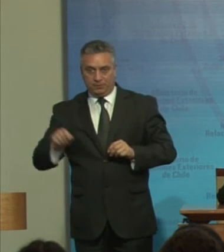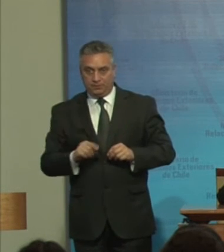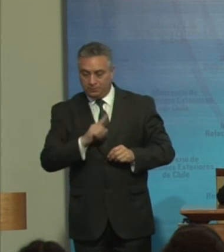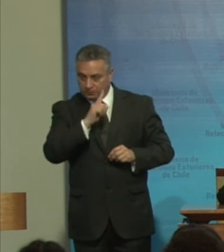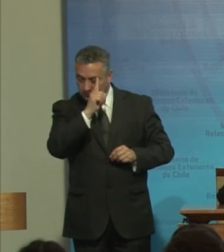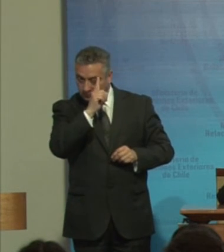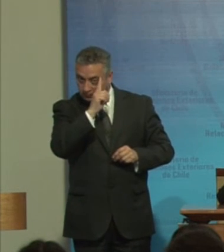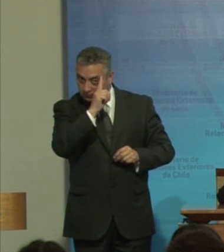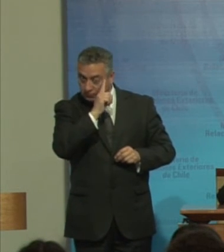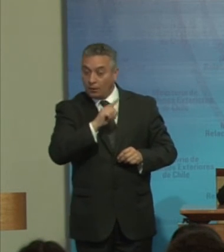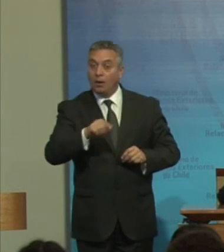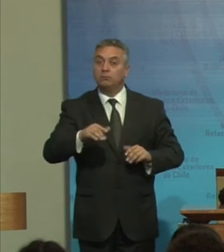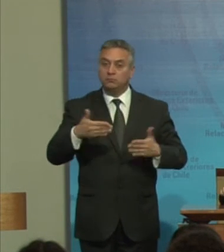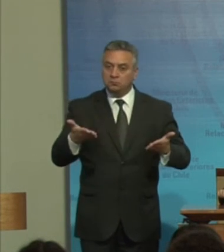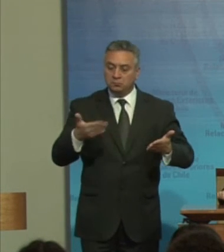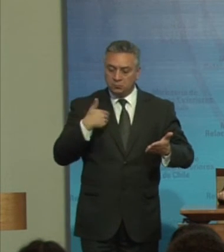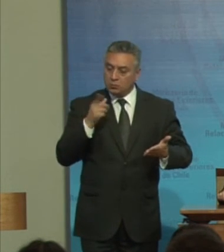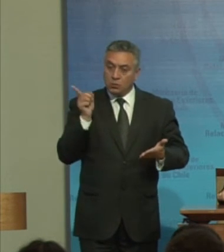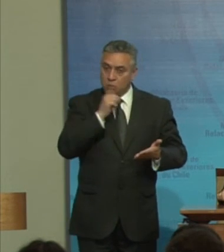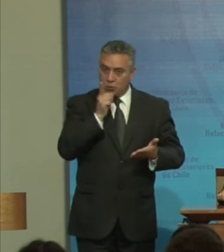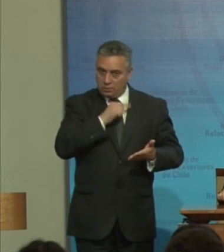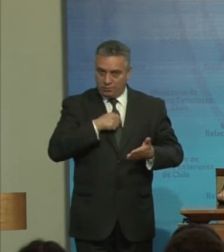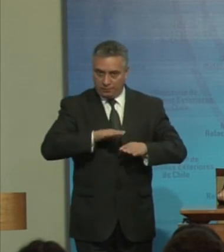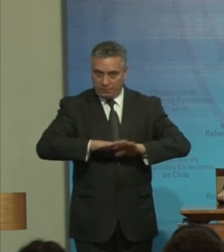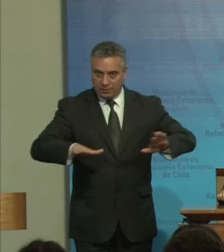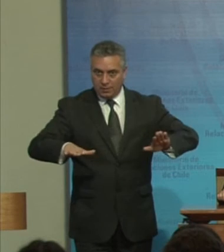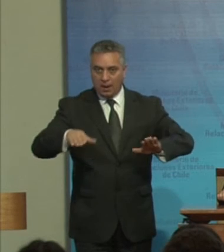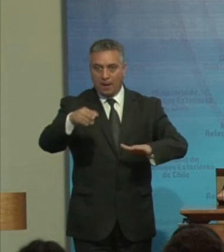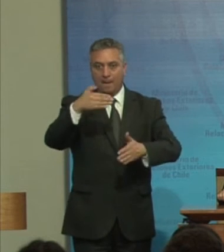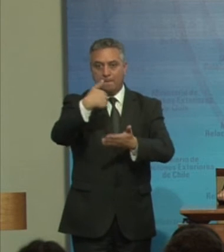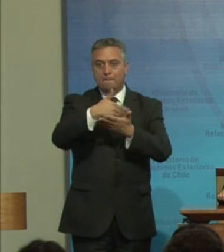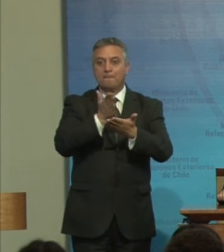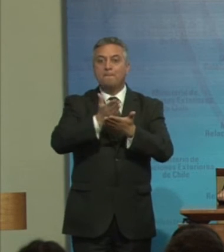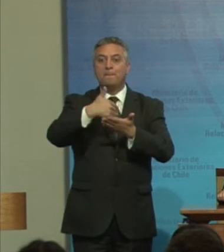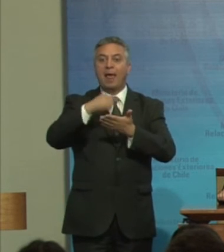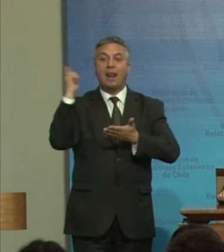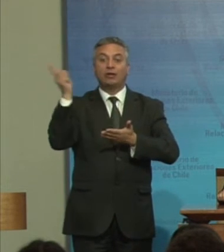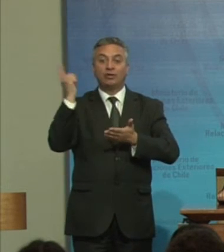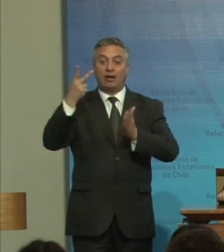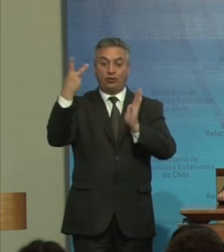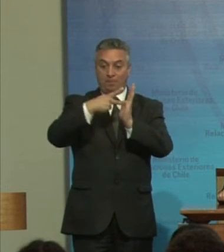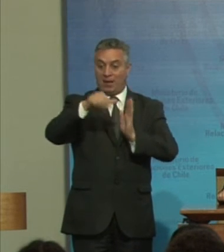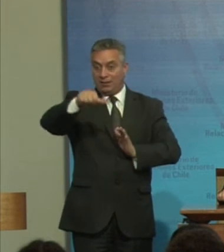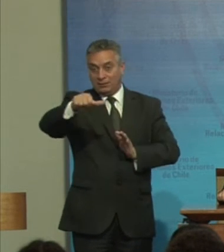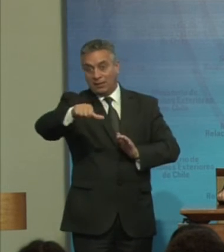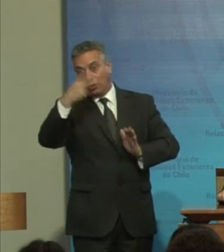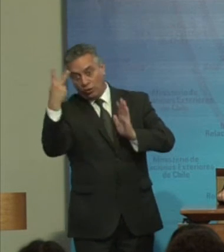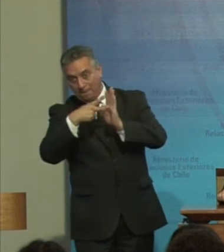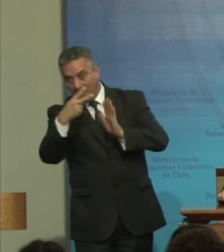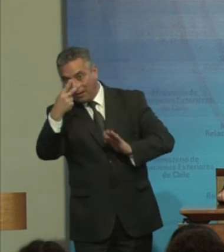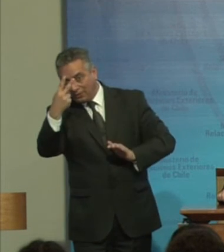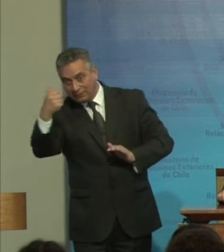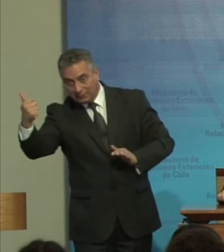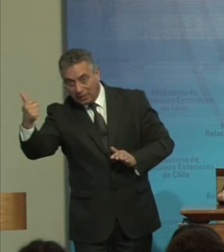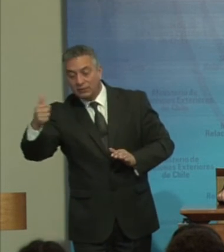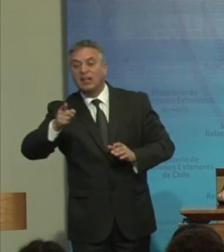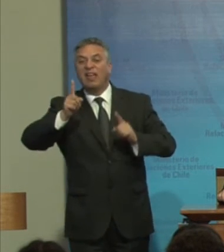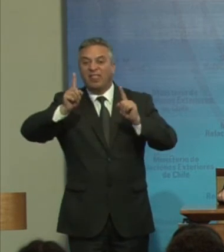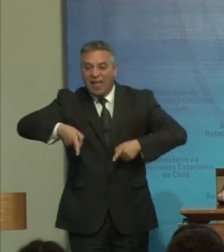Y para terminar El plan Nacional 2016 Y 2026 Debe priorizar